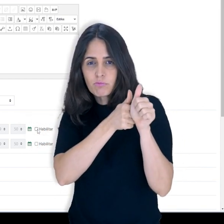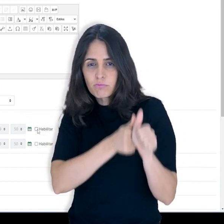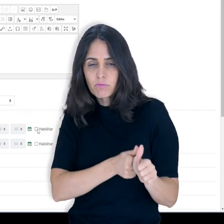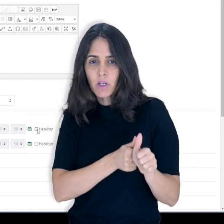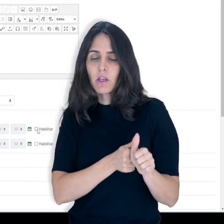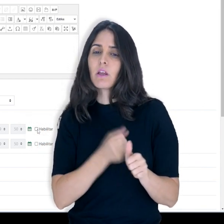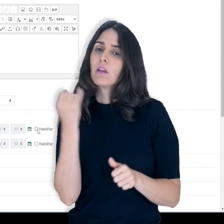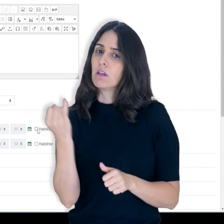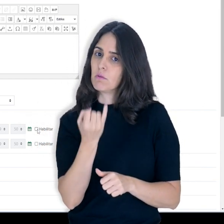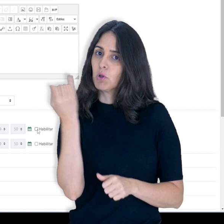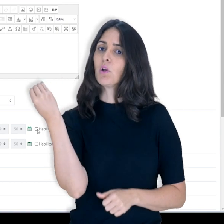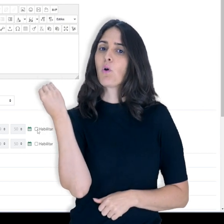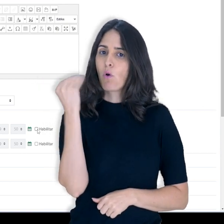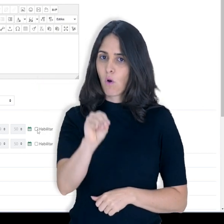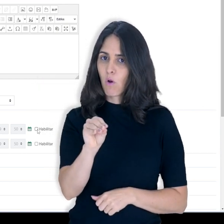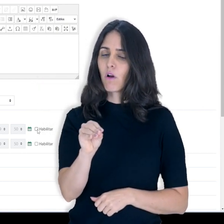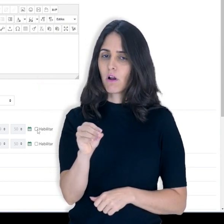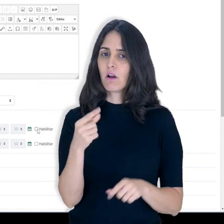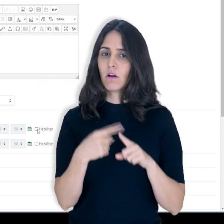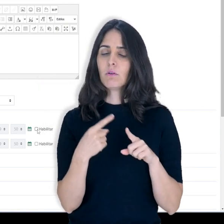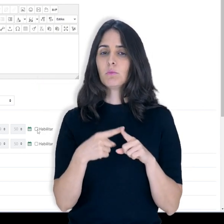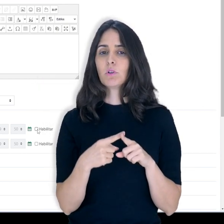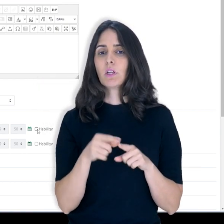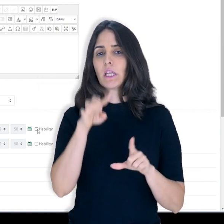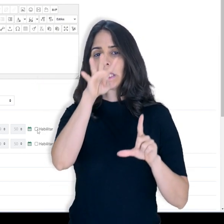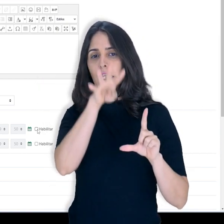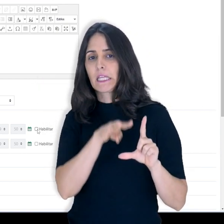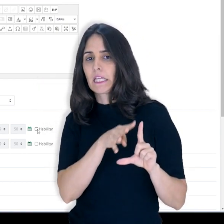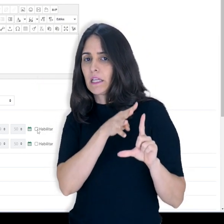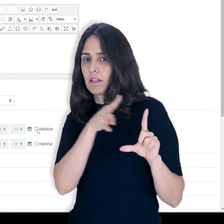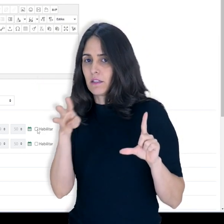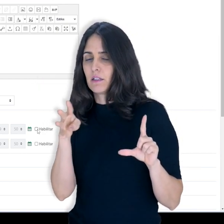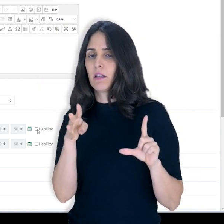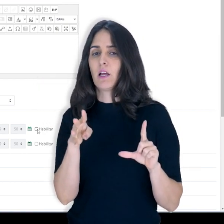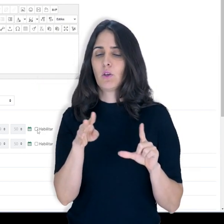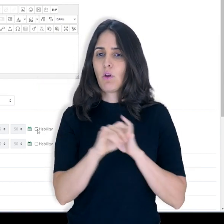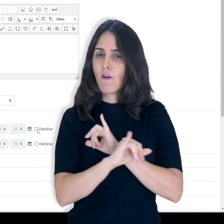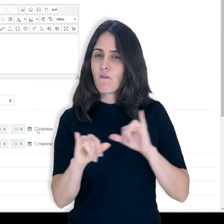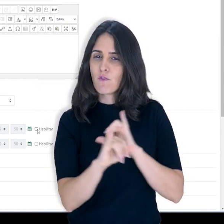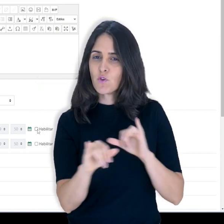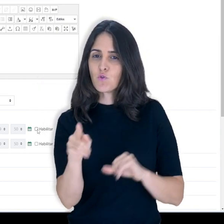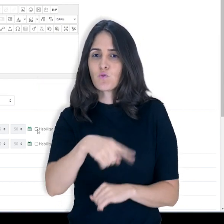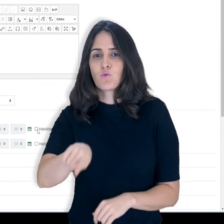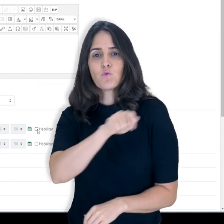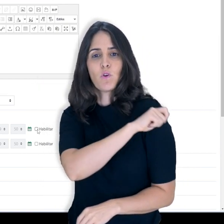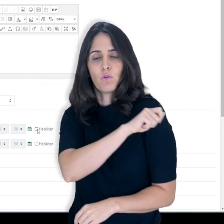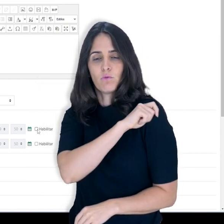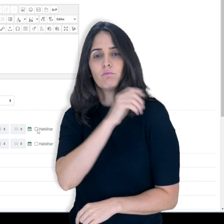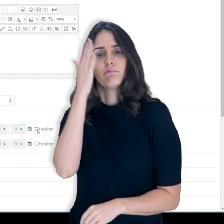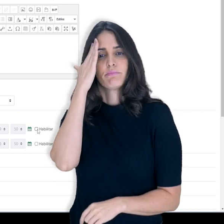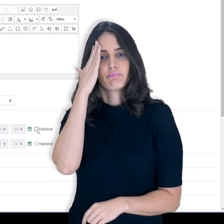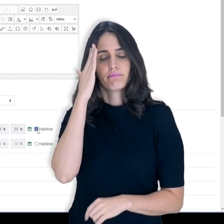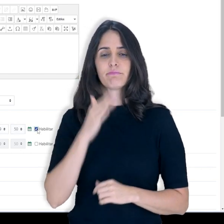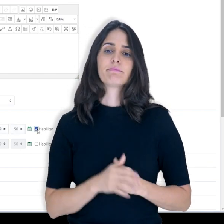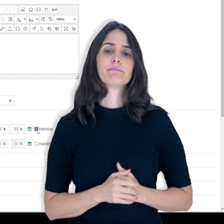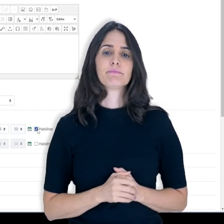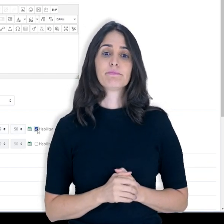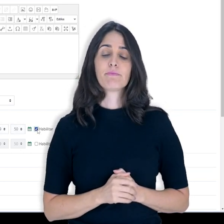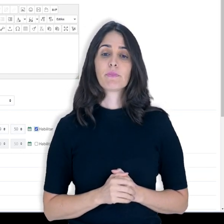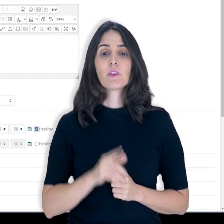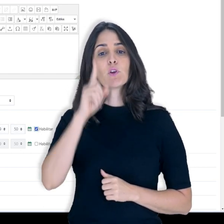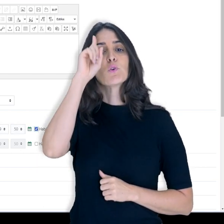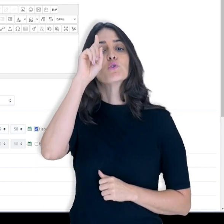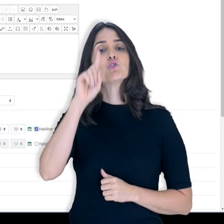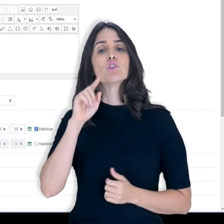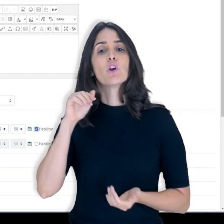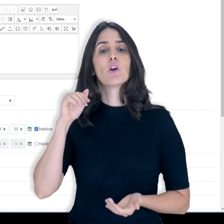cronograma, é importante marcar essa data até para que apareça no calendário ou nas notificações para o aluno.